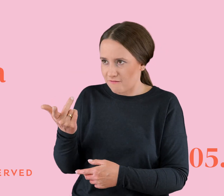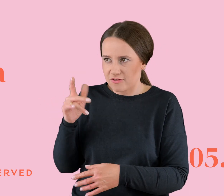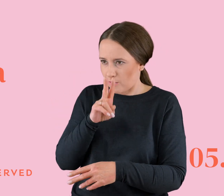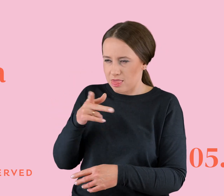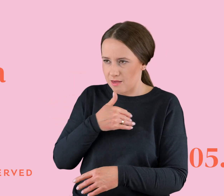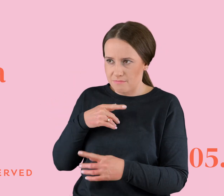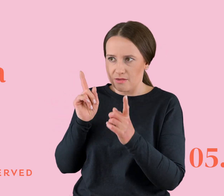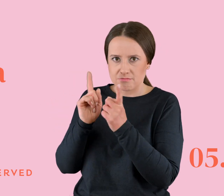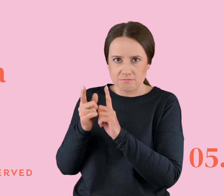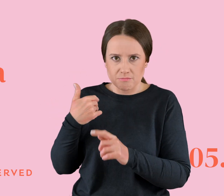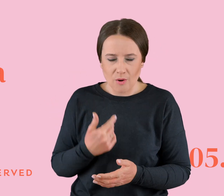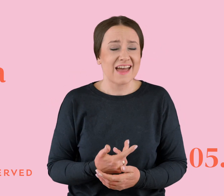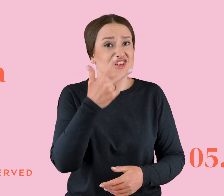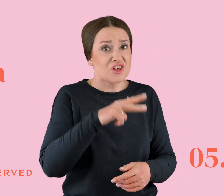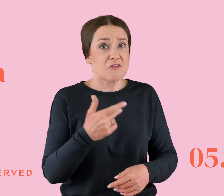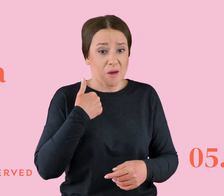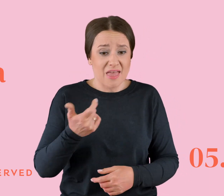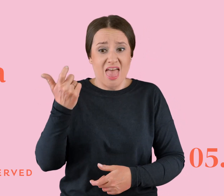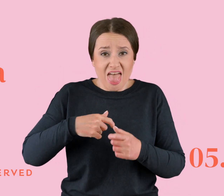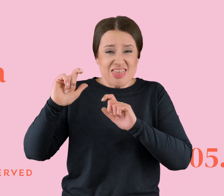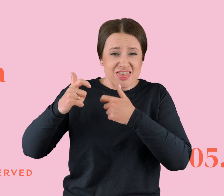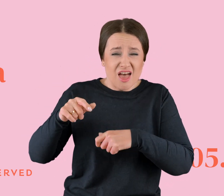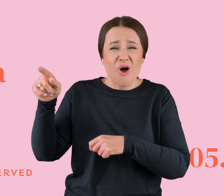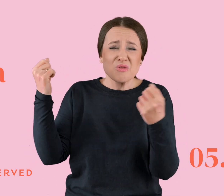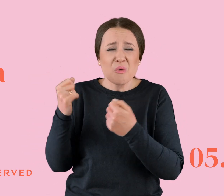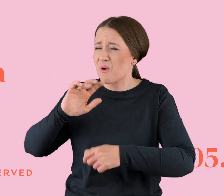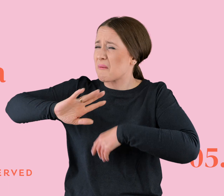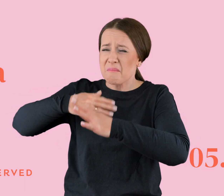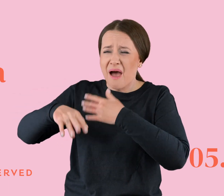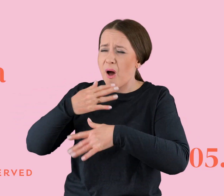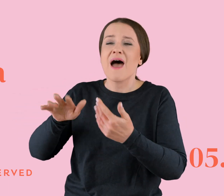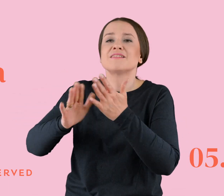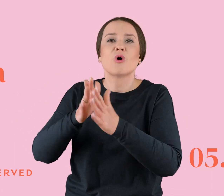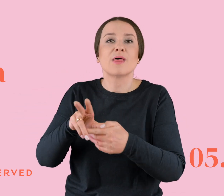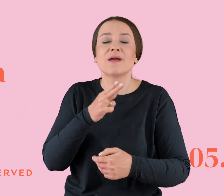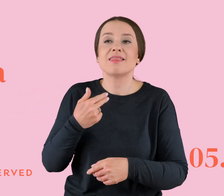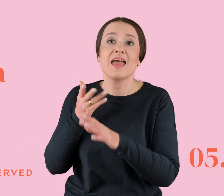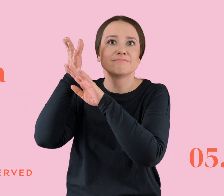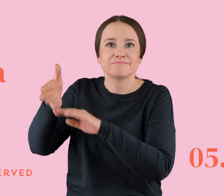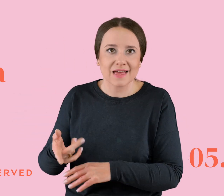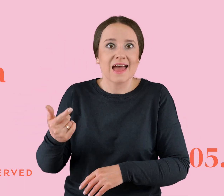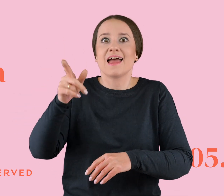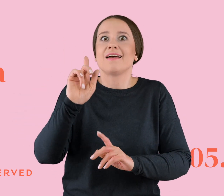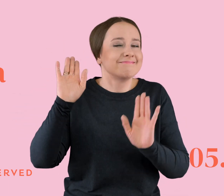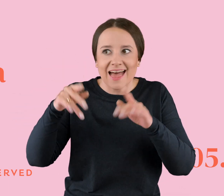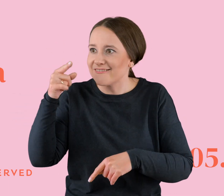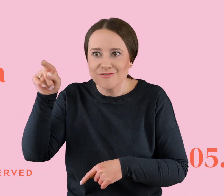I tak mi cisnął przez trzy miesiące. Dodatkowo był strasznym syfiarzem i sprzątał tylko kiedy przyjeżdżałam. Nawet nie to, to ja mu sprzątałam, bo nie chciałam przez weekend